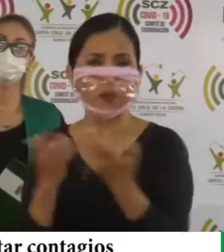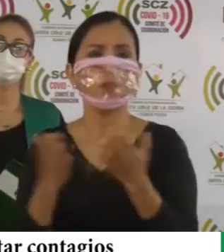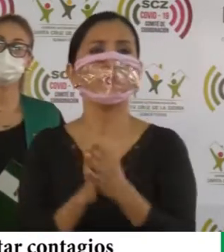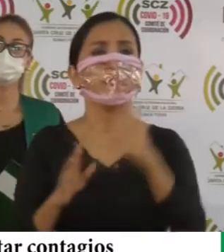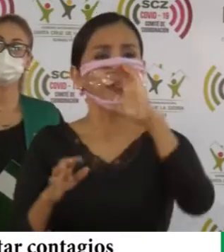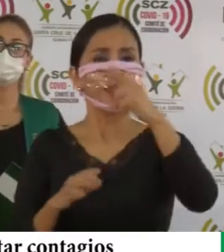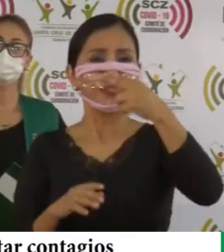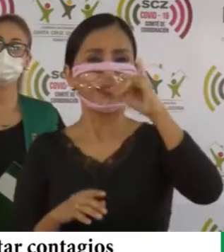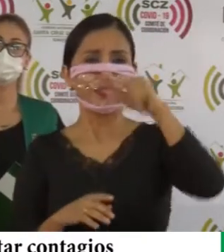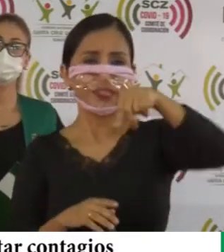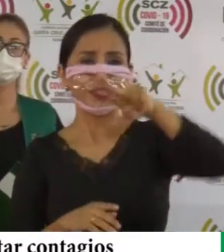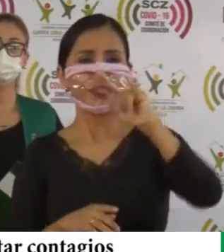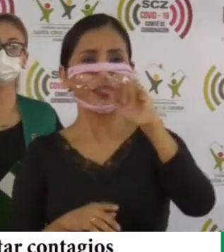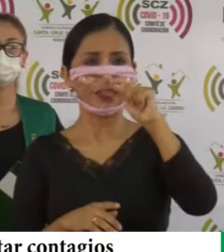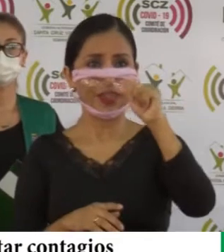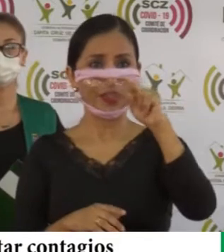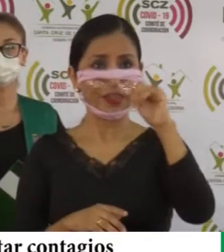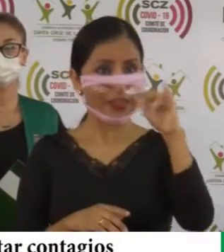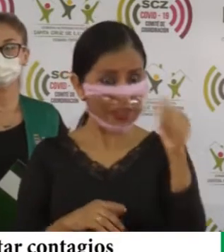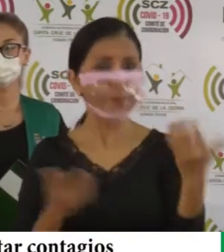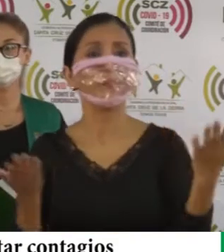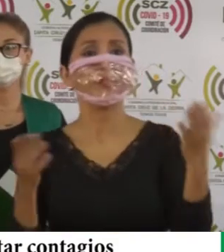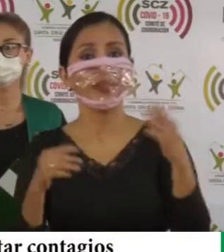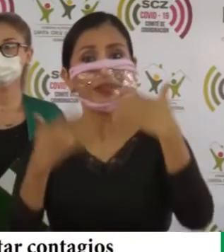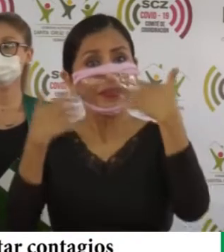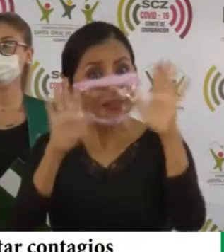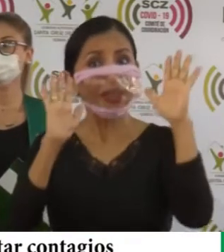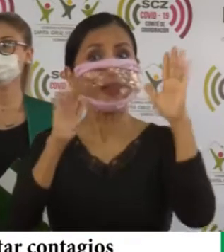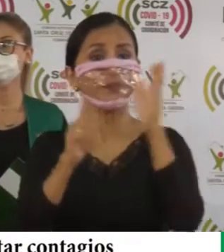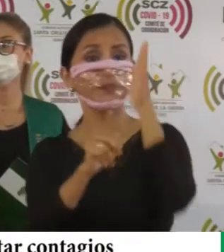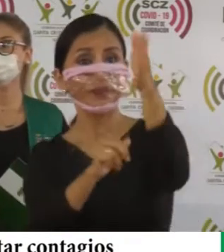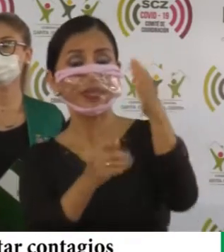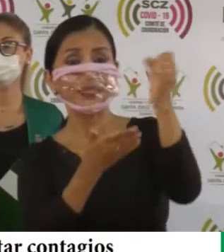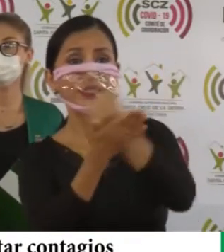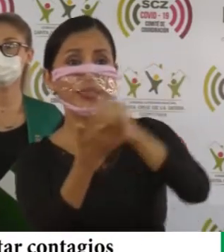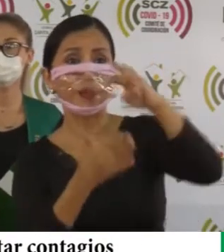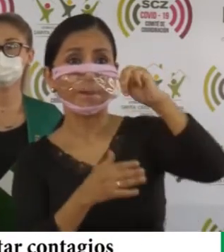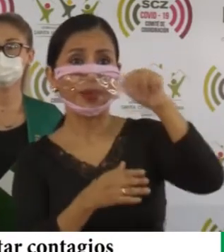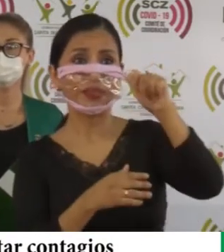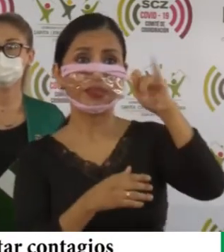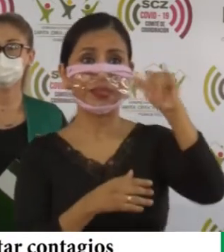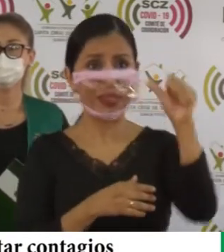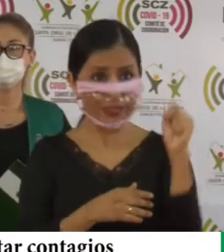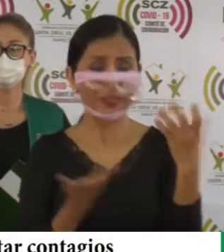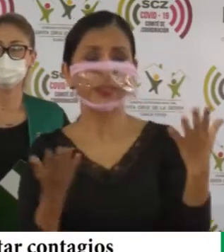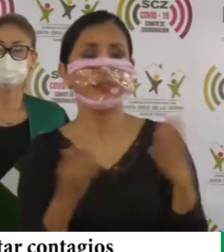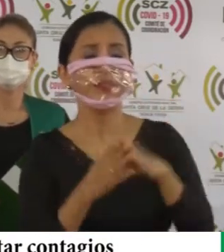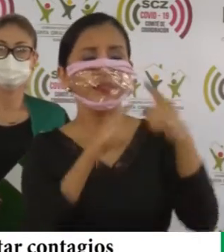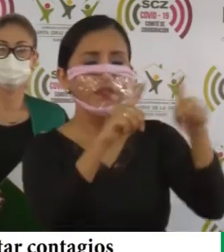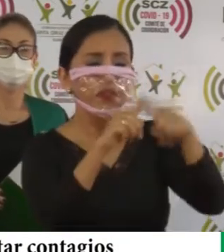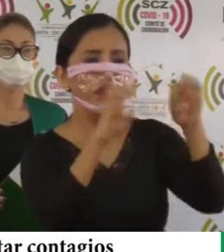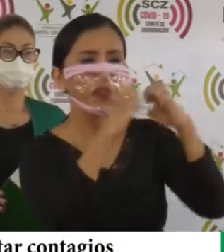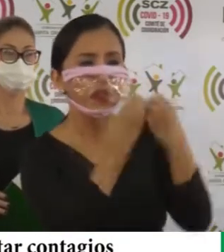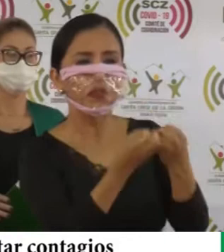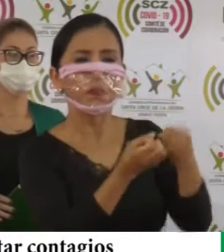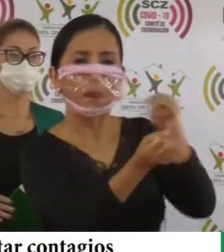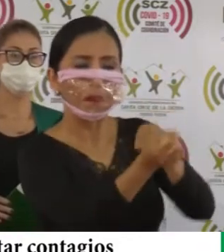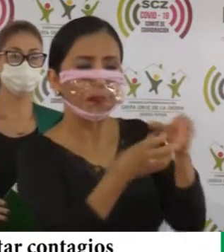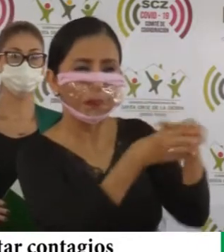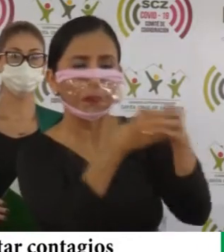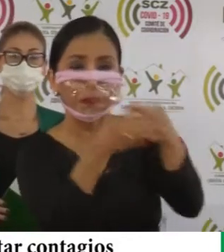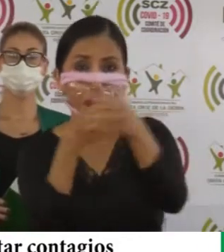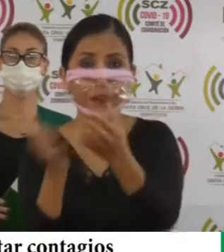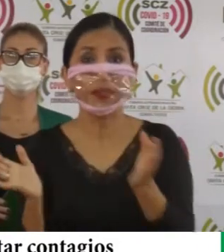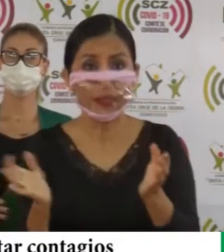con la chiquitanía estaremos estamos ya en San Matías realizando las actividades de brigadas médicas es por eso